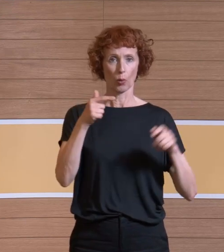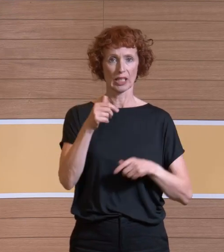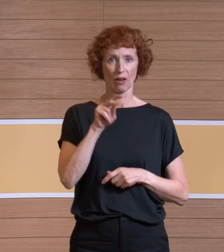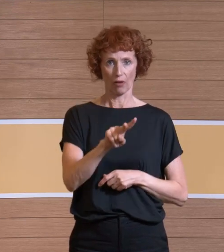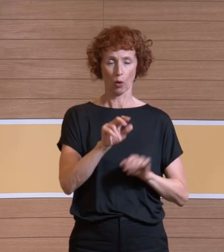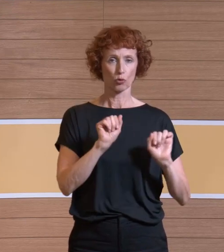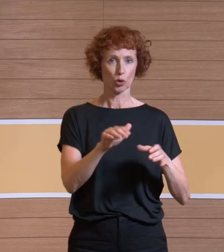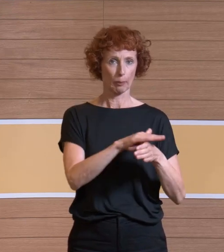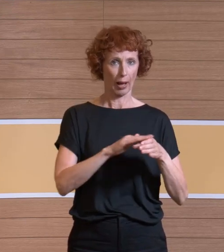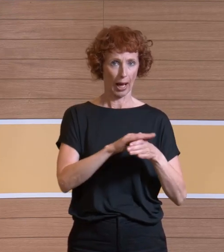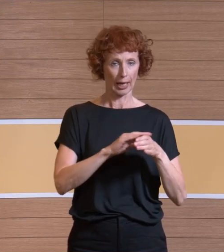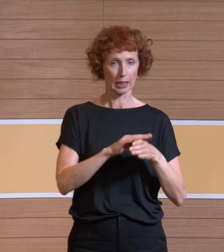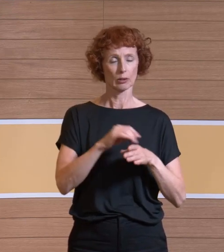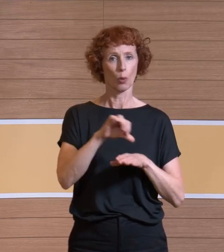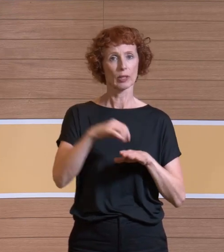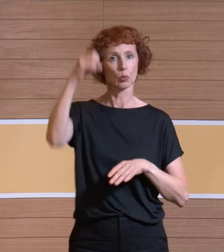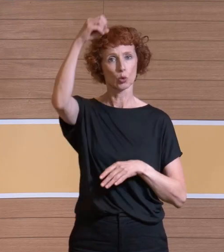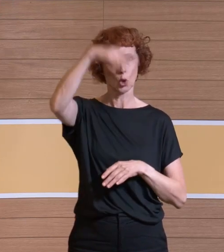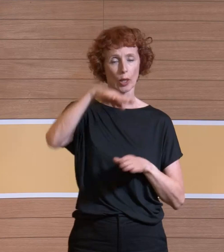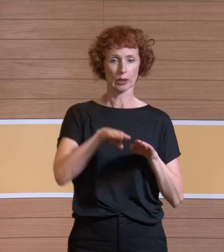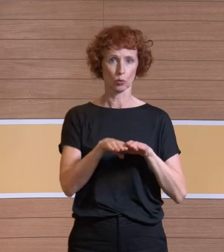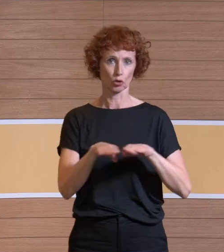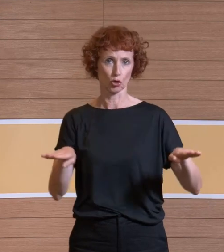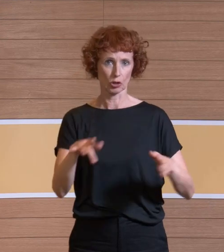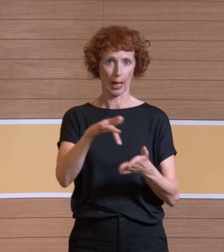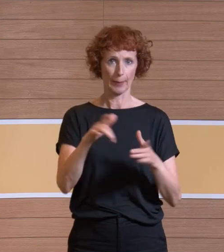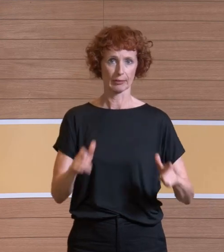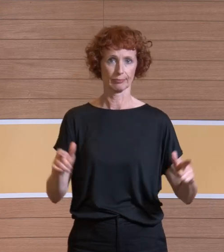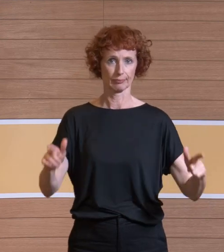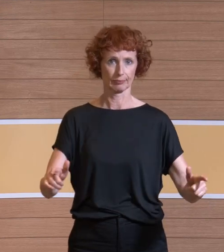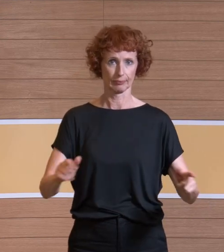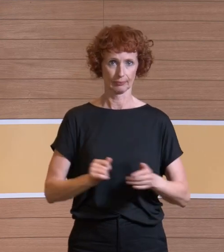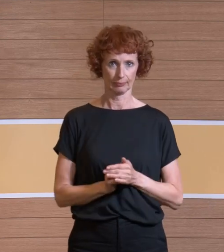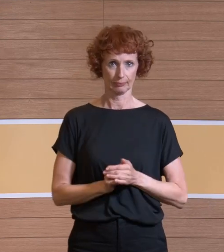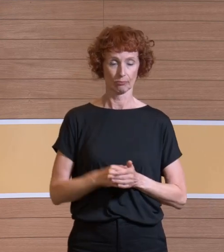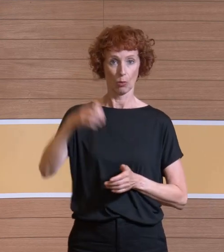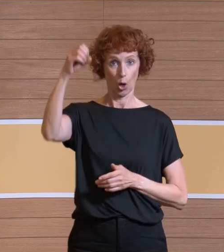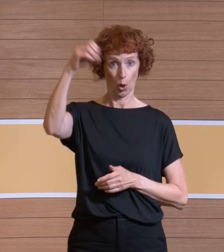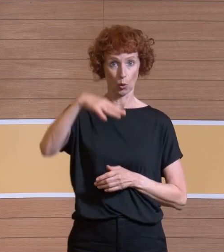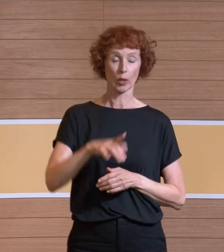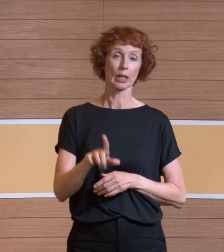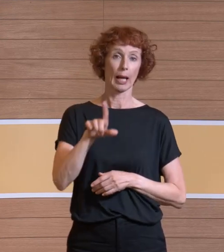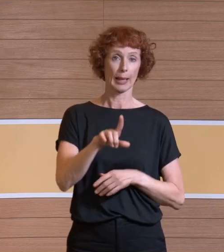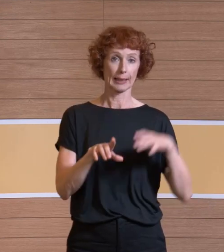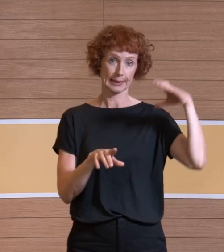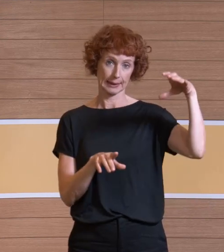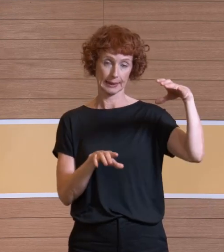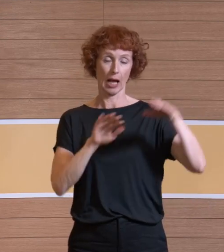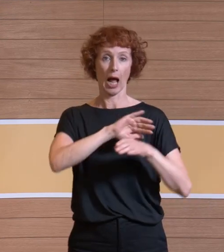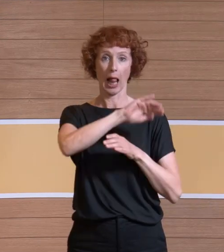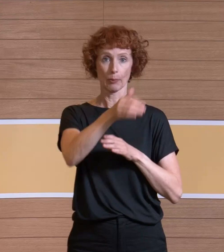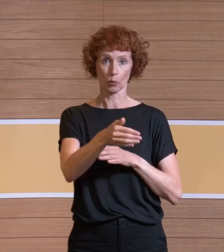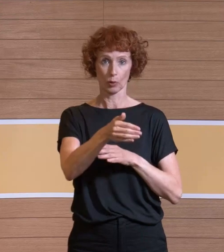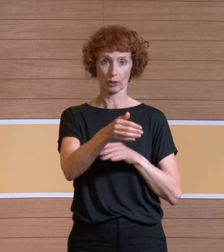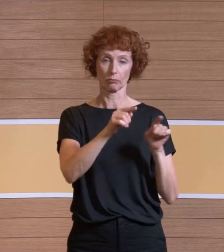mit den OP-Leuchten und dem OP-Tisch in der Mitte. Dabei hingen die Leuchten, links die Halbkugel-Leuchte dargestellt,